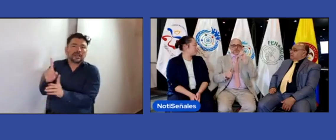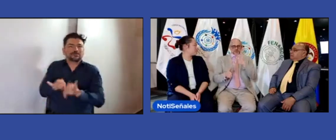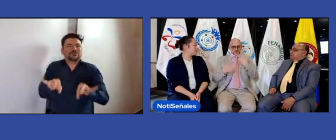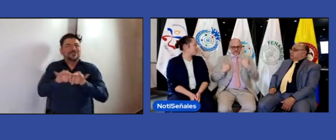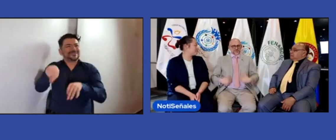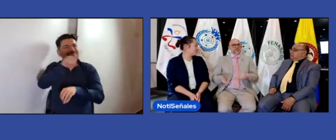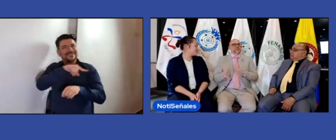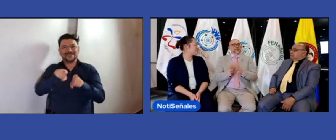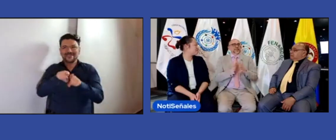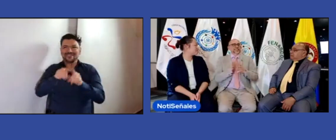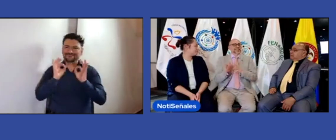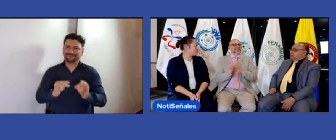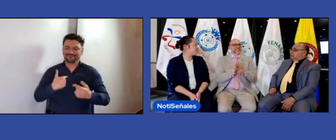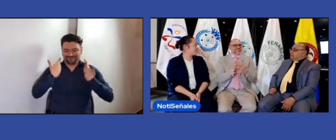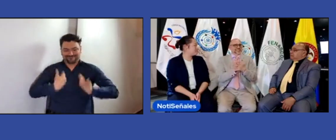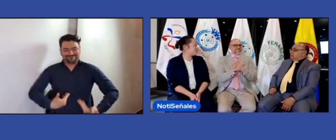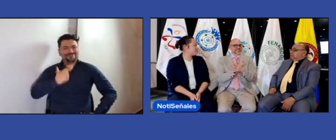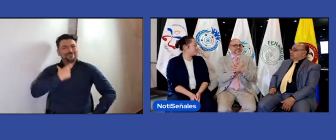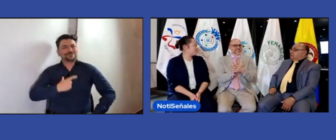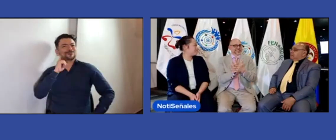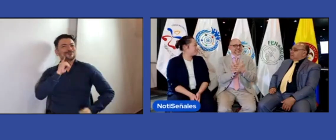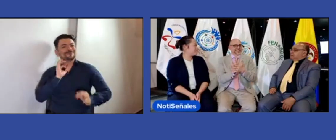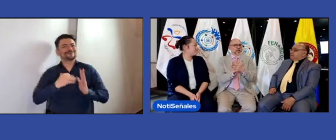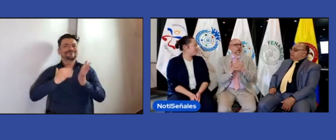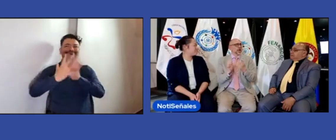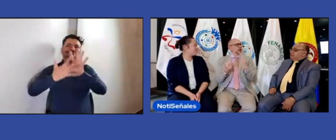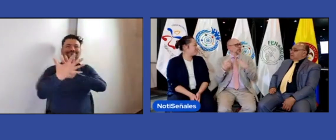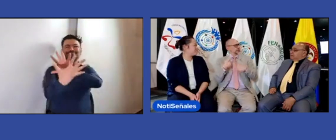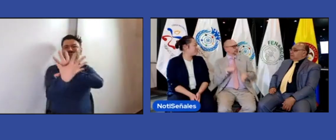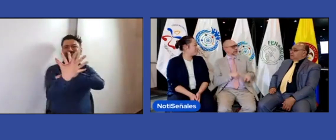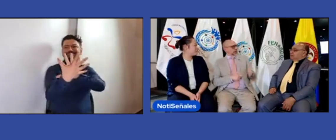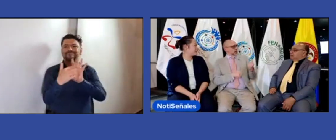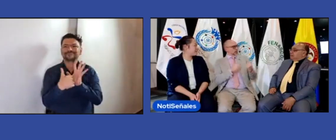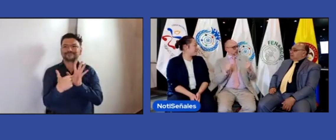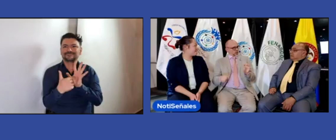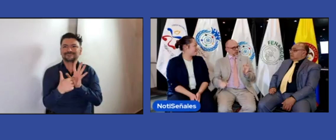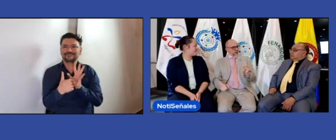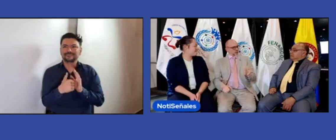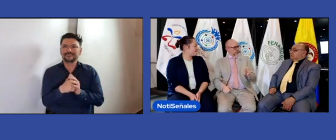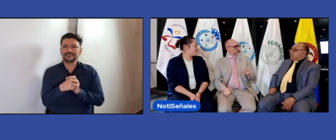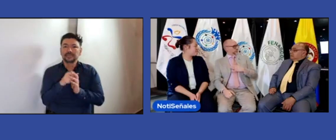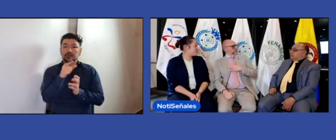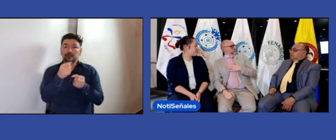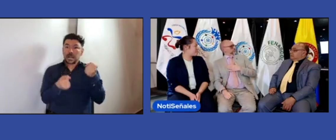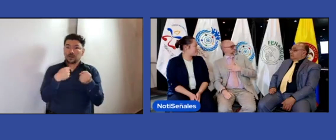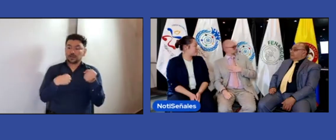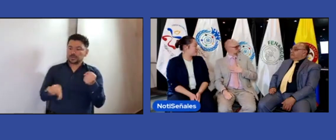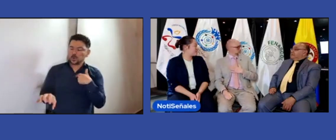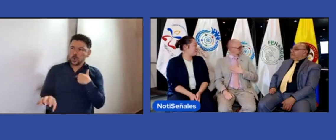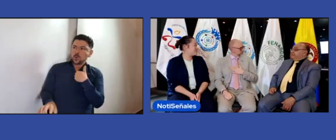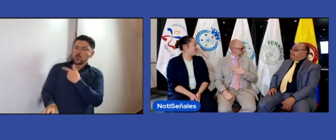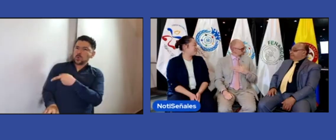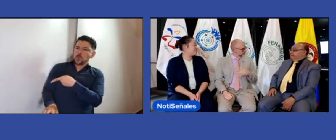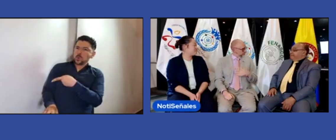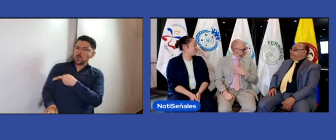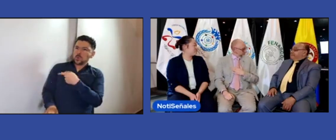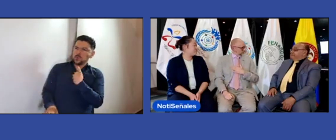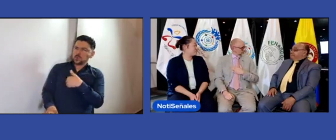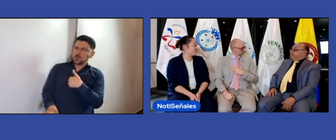ícono antiguo que se está utilizando y más bien utilizar el de la lengua de señas ahora eso que tú me dices de los vehículos pues